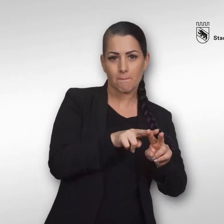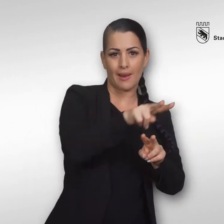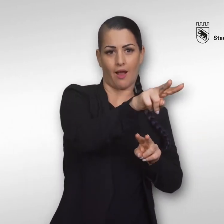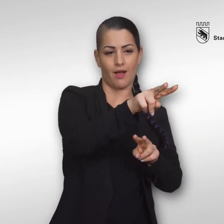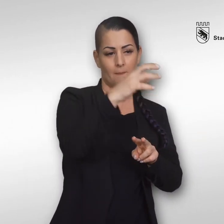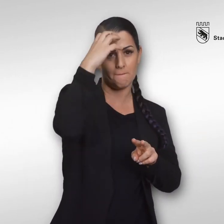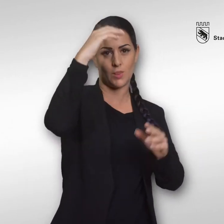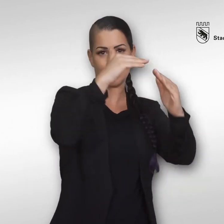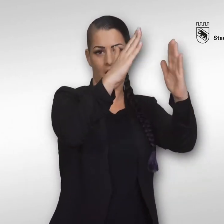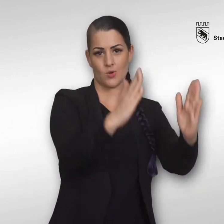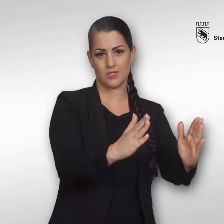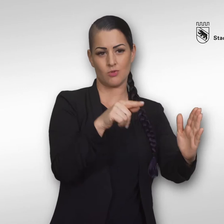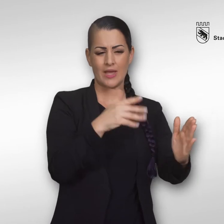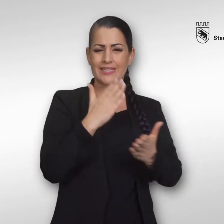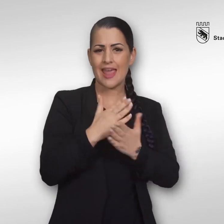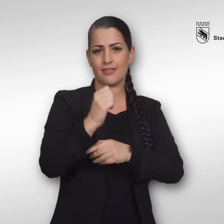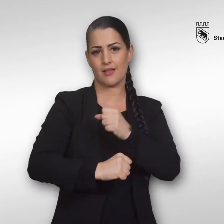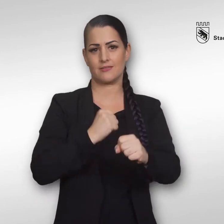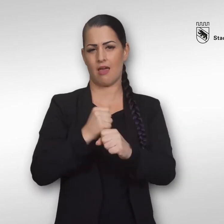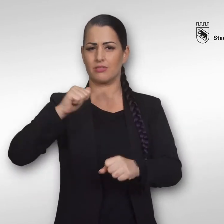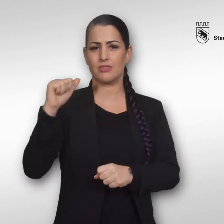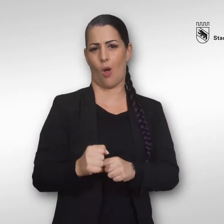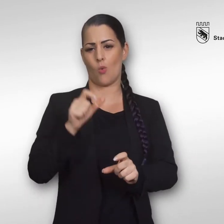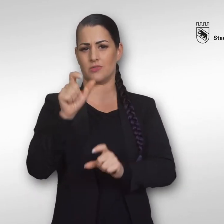zieht jedes Jahr tausende Badende und Sonnenhungrige an.